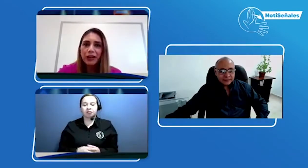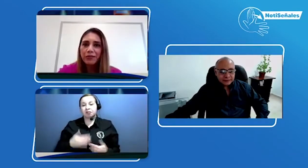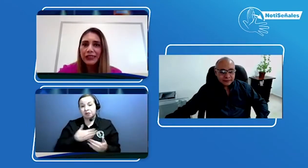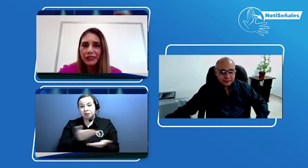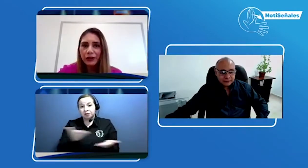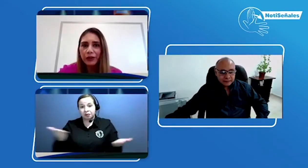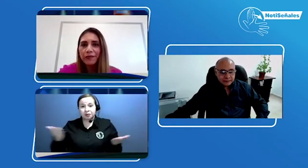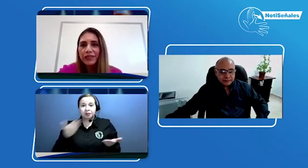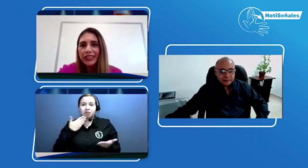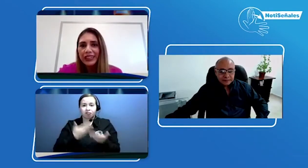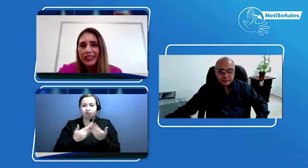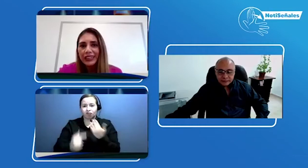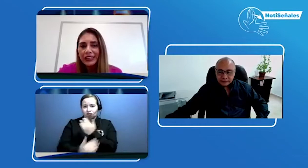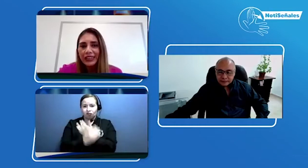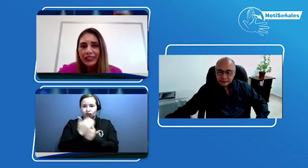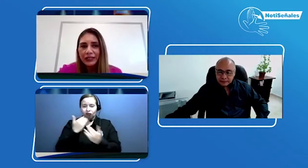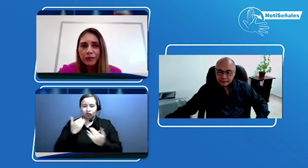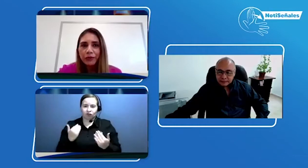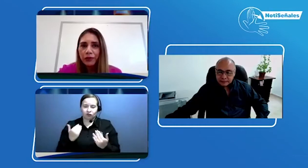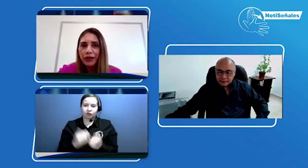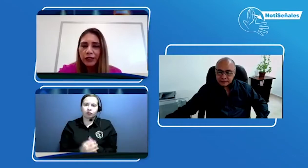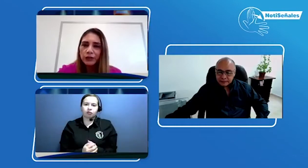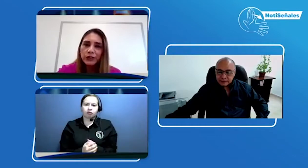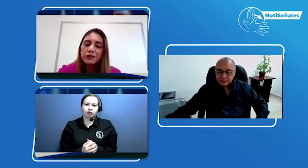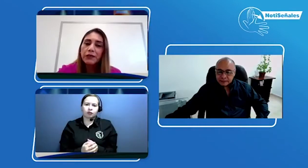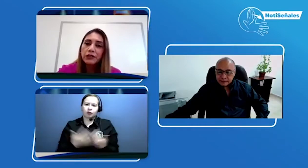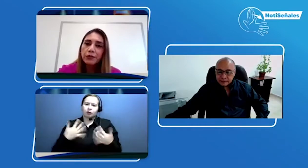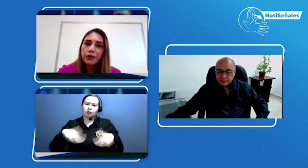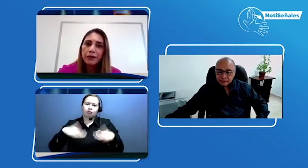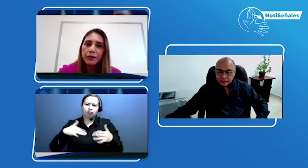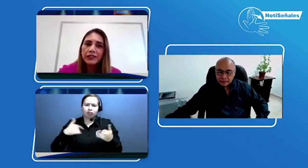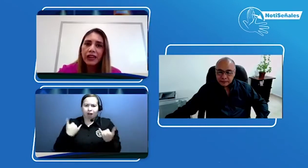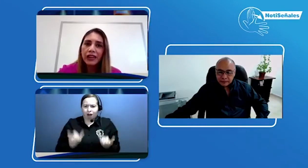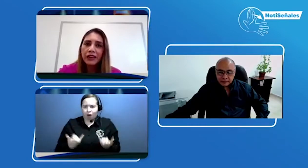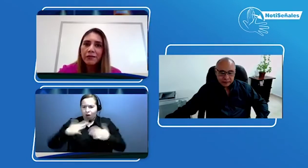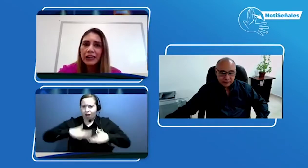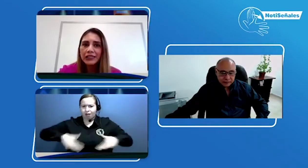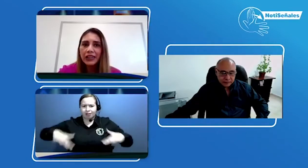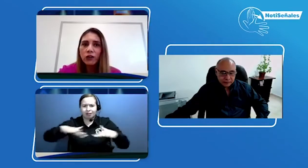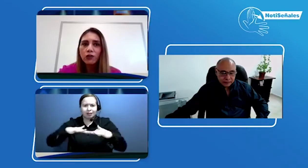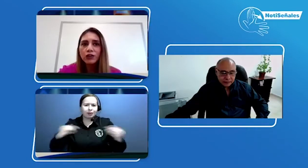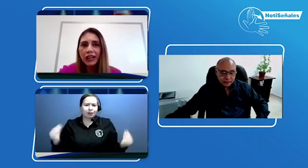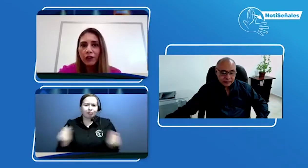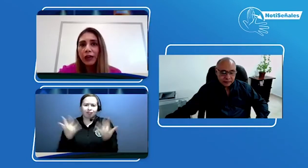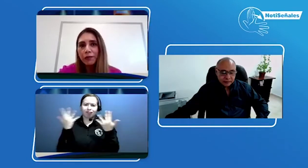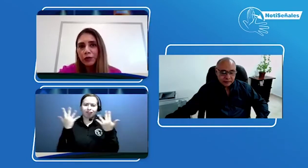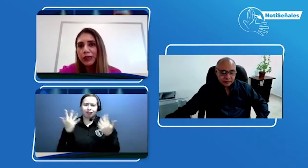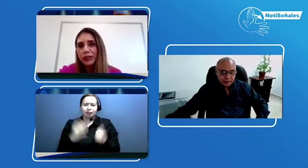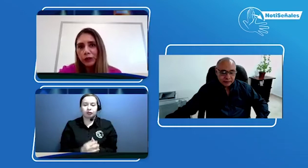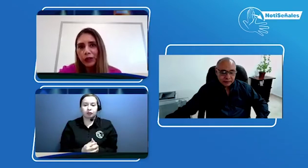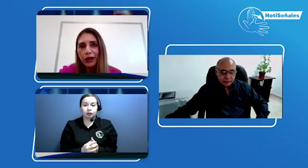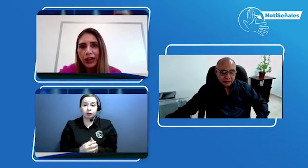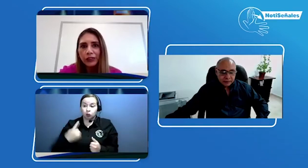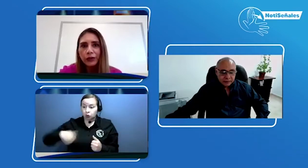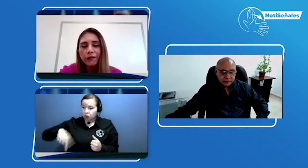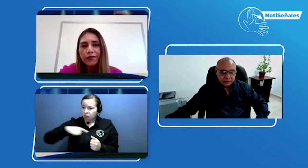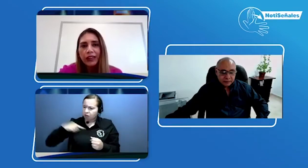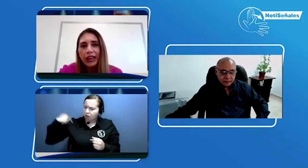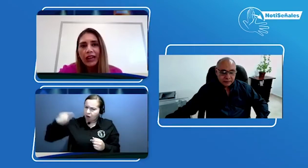invitación. Es muy valioso este espacio porque pues además de contar lo que hemos venido trabajando hace